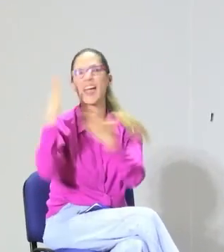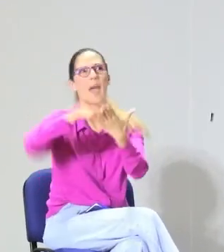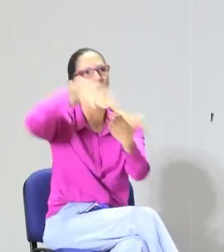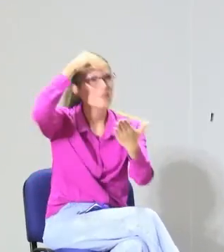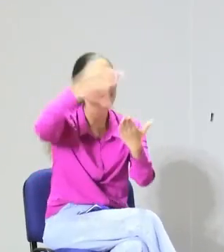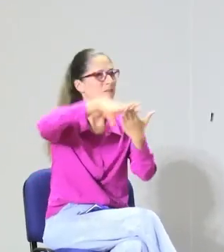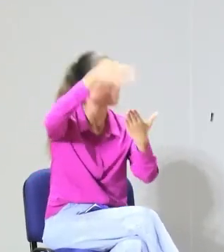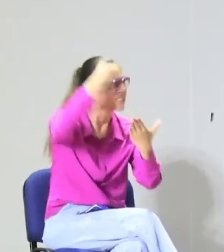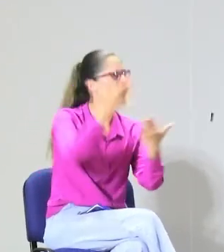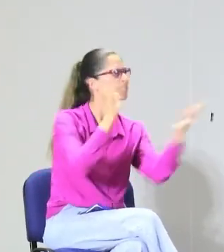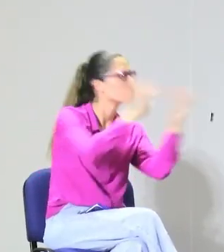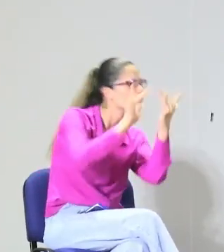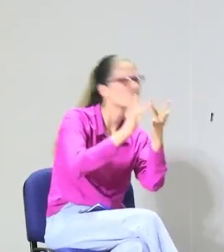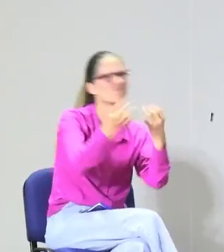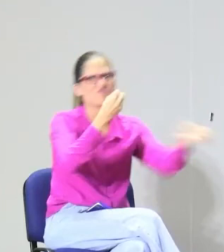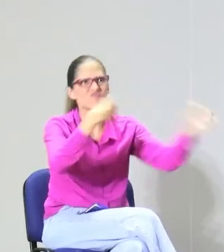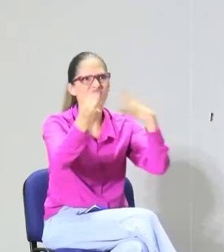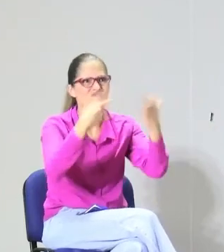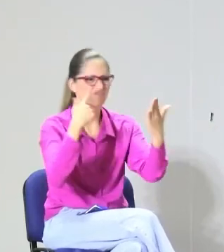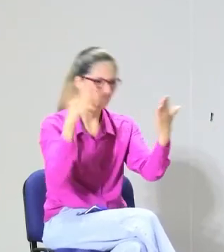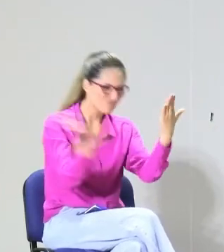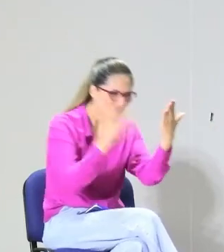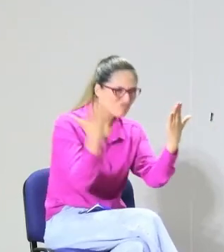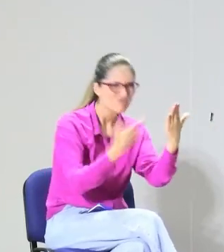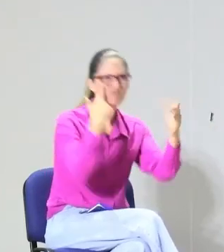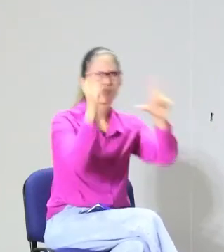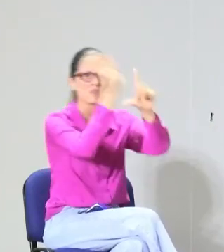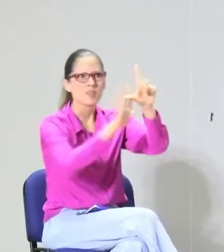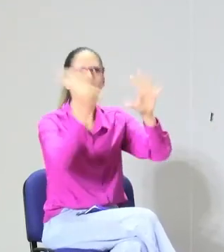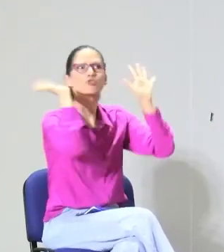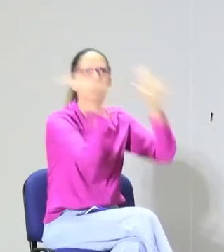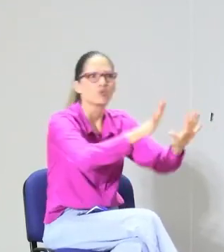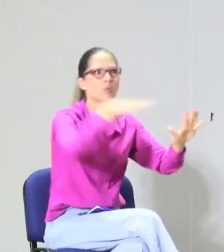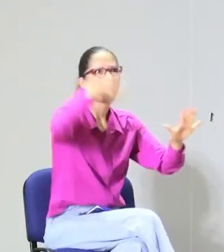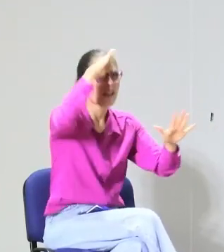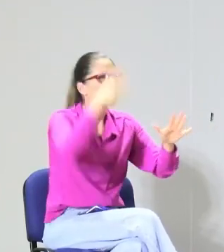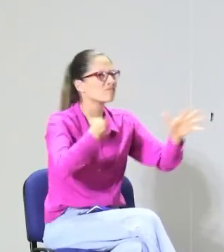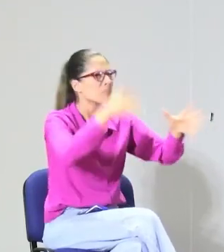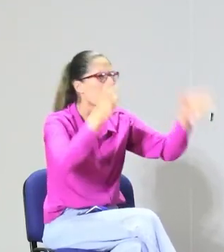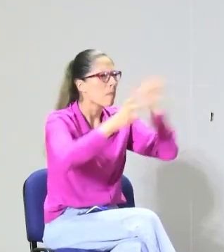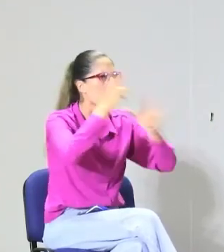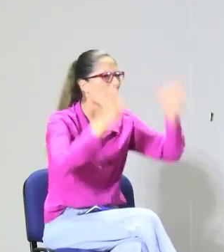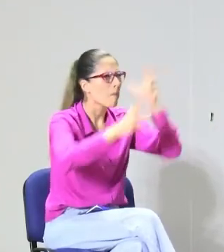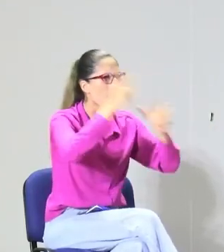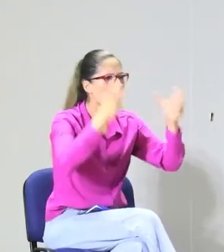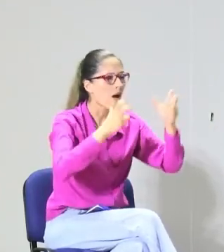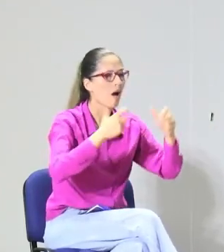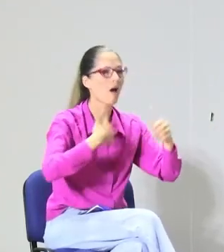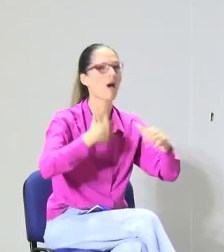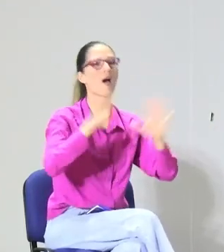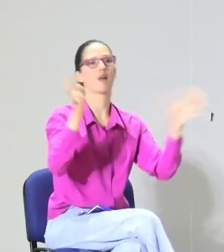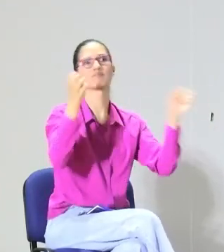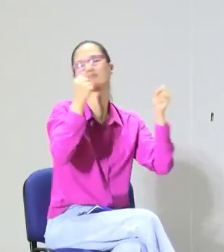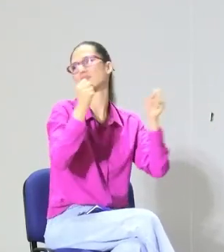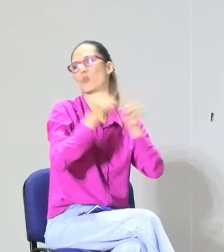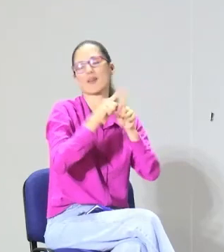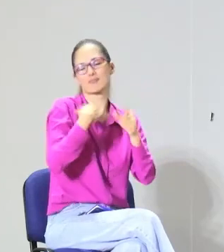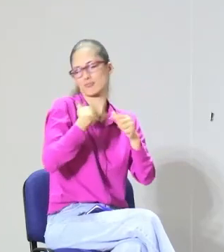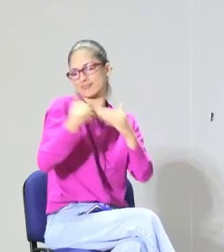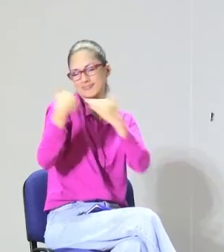Y luego fui a Medellín, fui responsable, fui muy responsable de hacer el bagaje de cómo usan la lengua de señas en